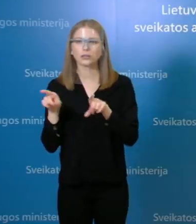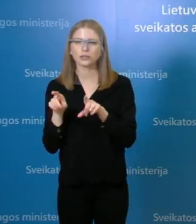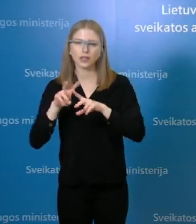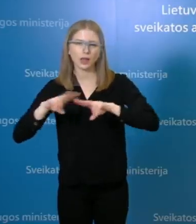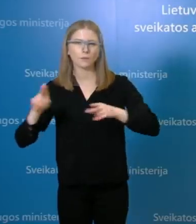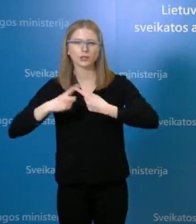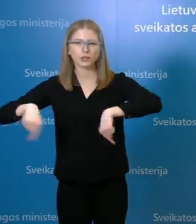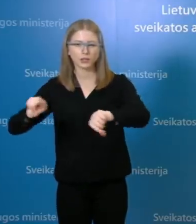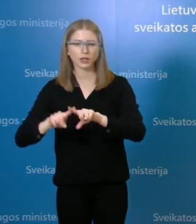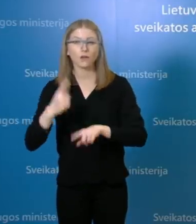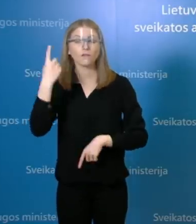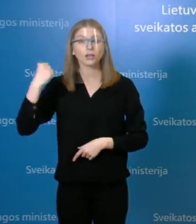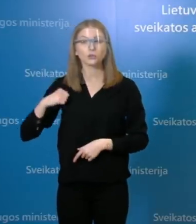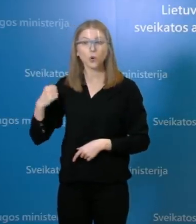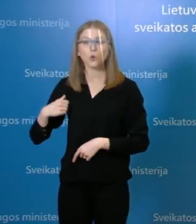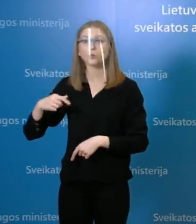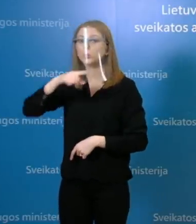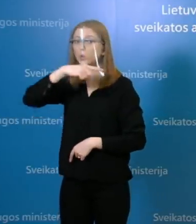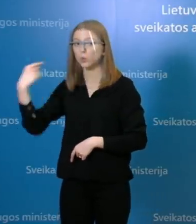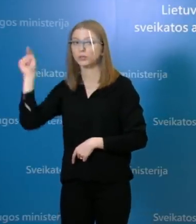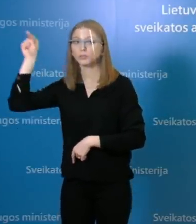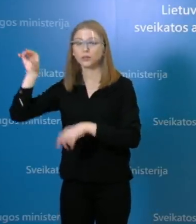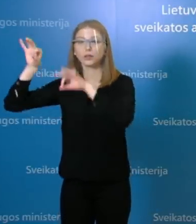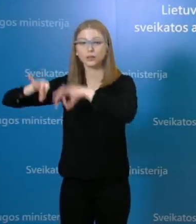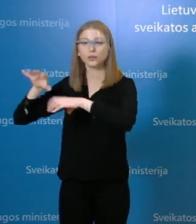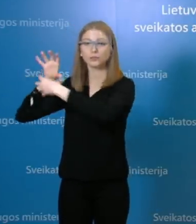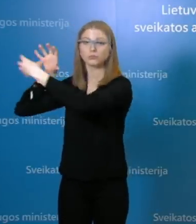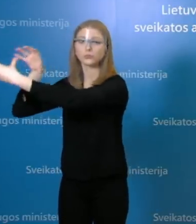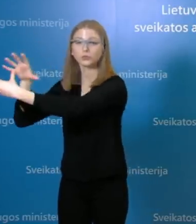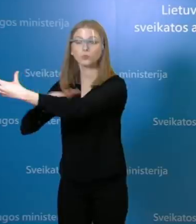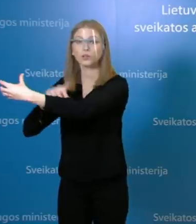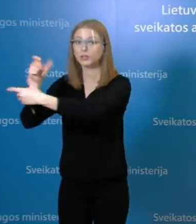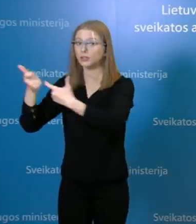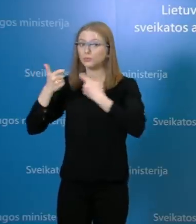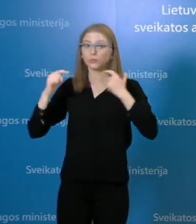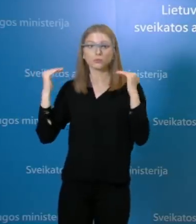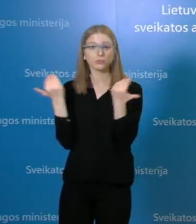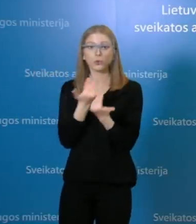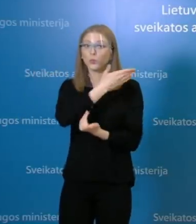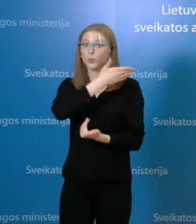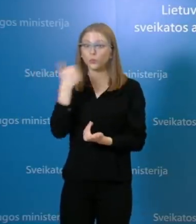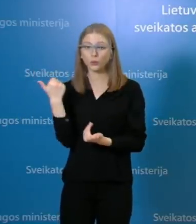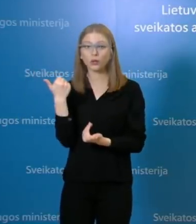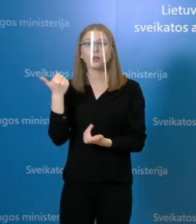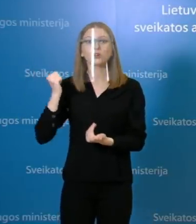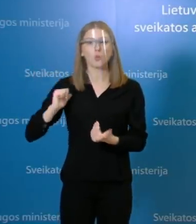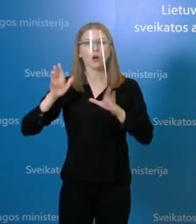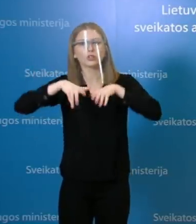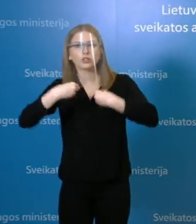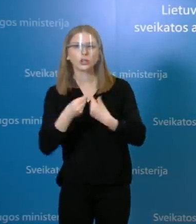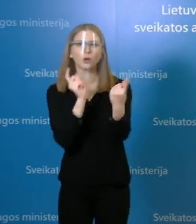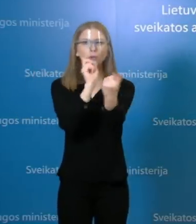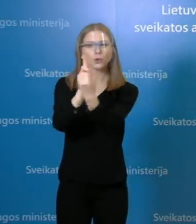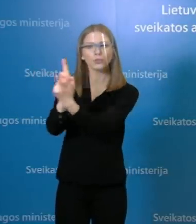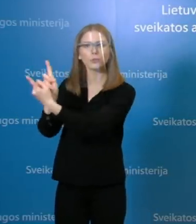Rusijos grįžusiu tolimųjų reisų vairuotojų, kuris nesilaikia izolacijos reikalavimų ir susitiko su artimaisiais. Tai vieną atvejį aš